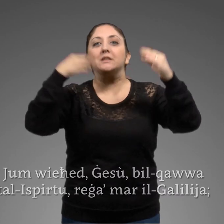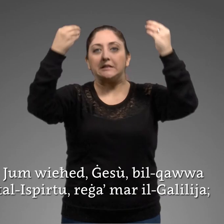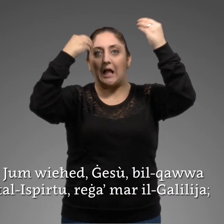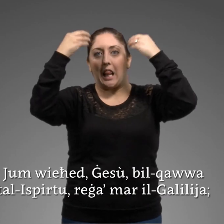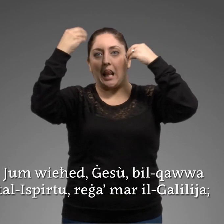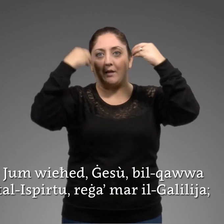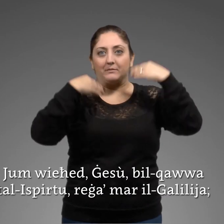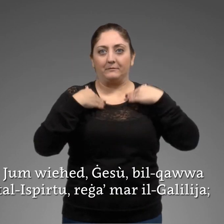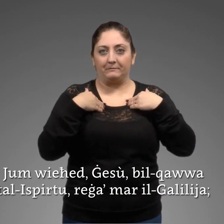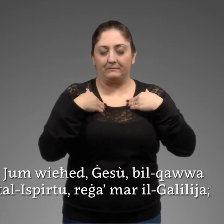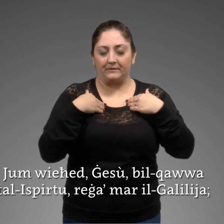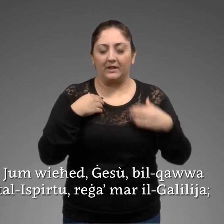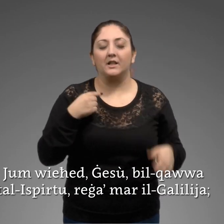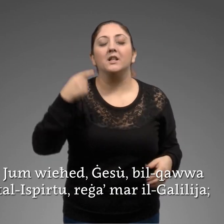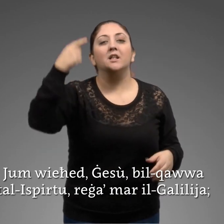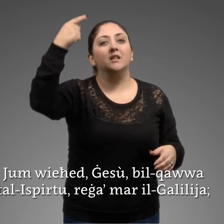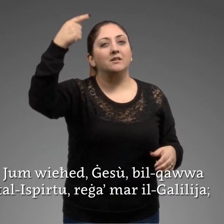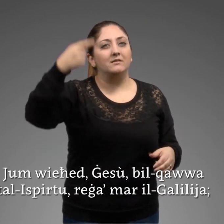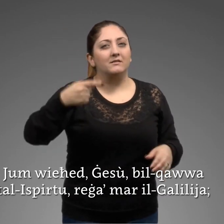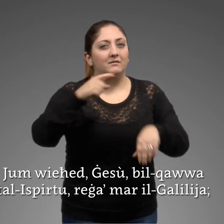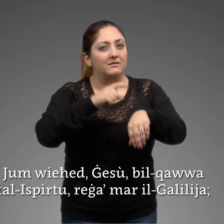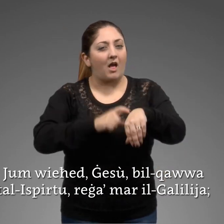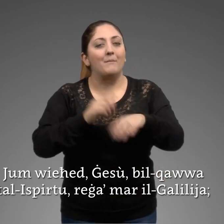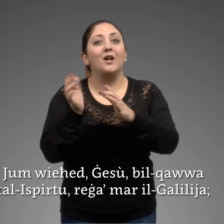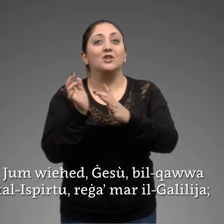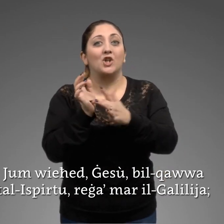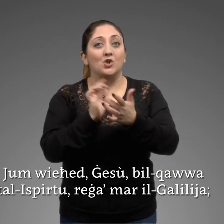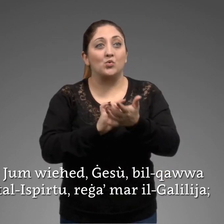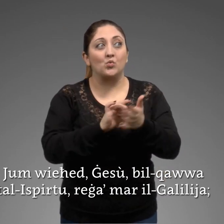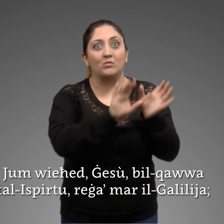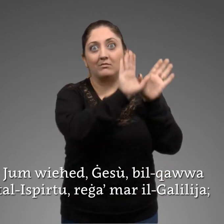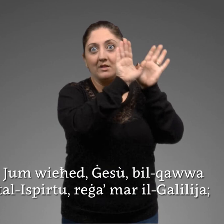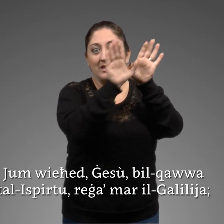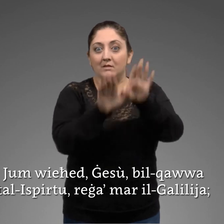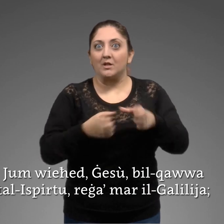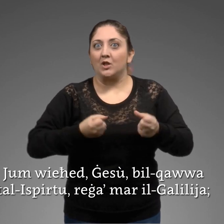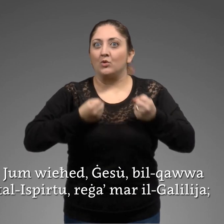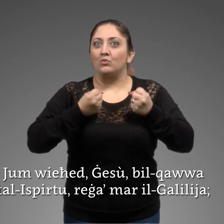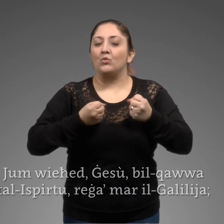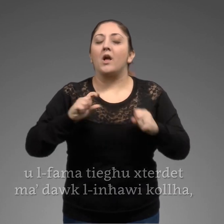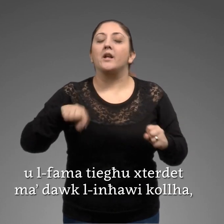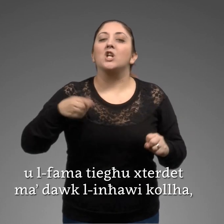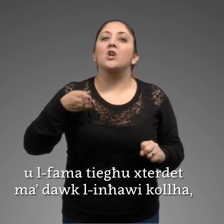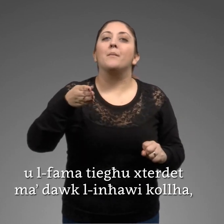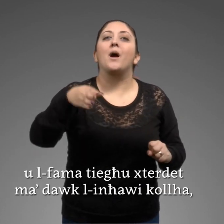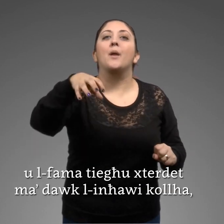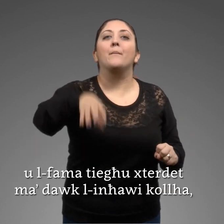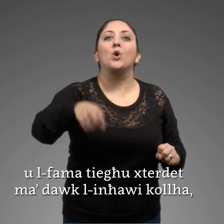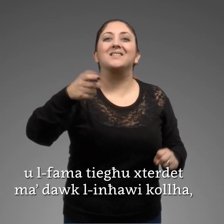jummwi jħet ġesu bil-kawet al-spiritu reġammar il-galillija u l-famatiju u